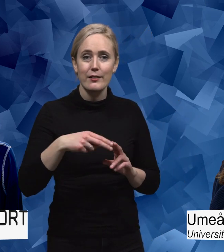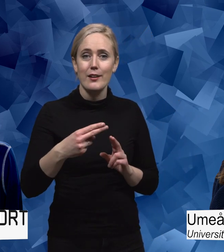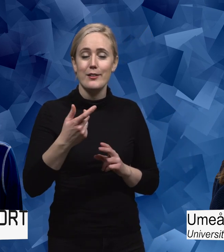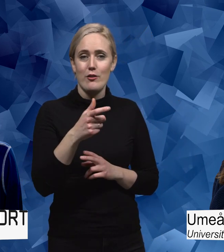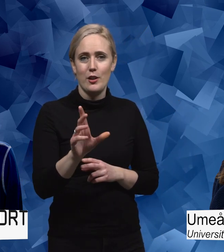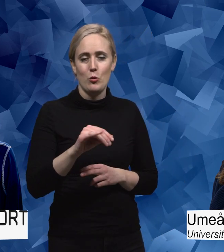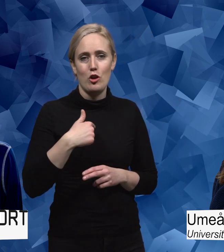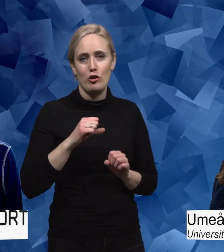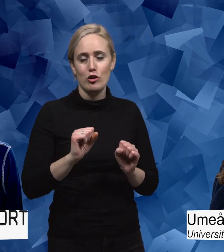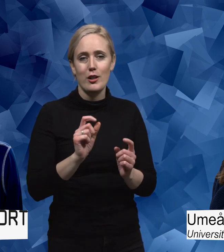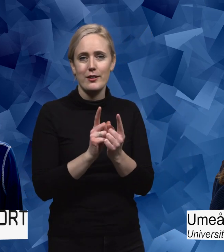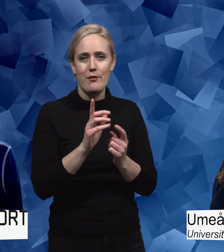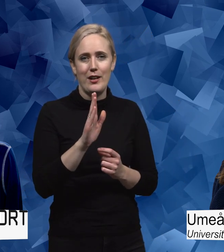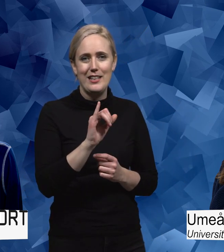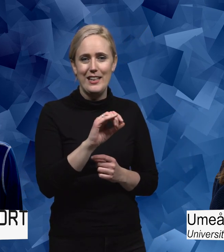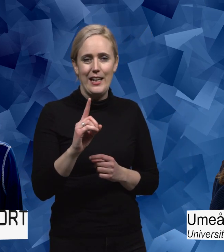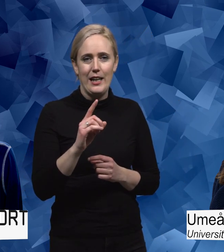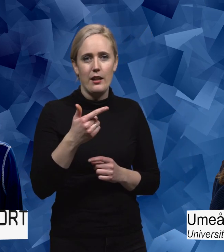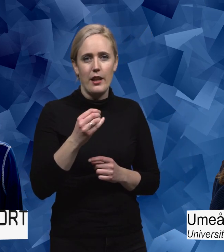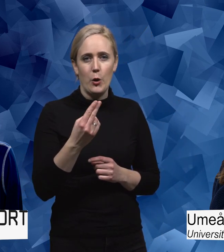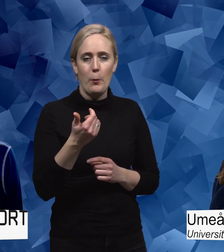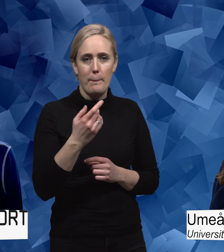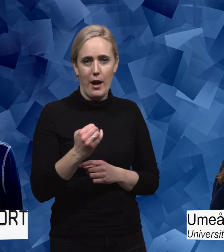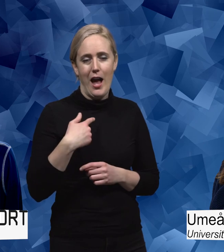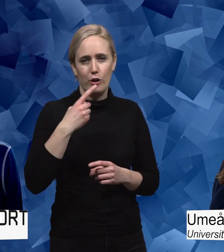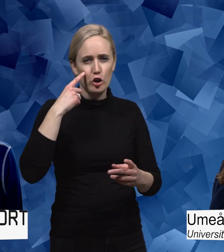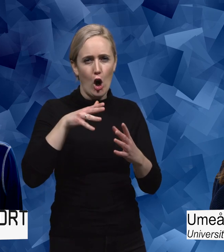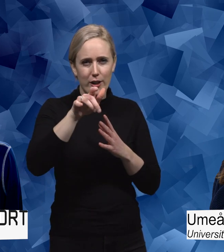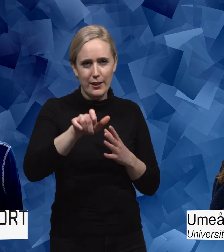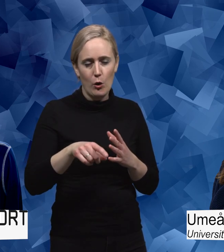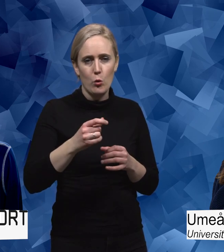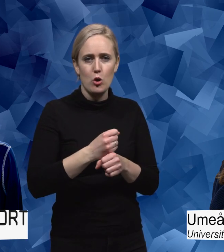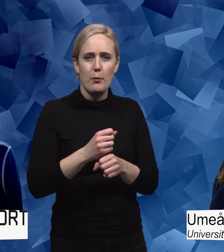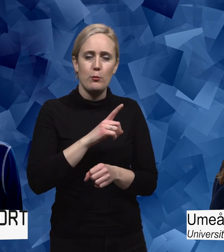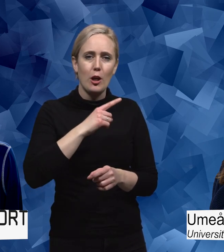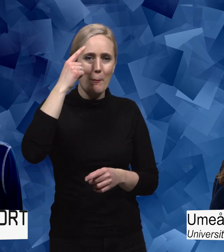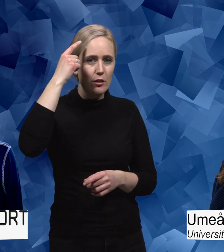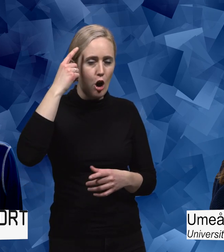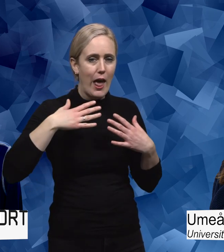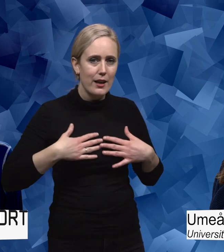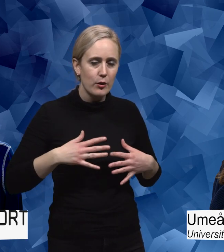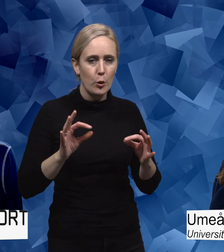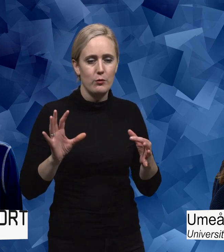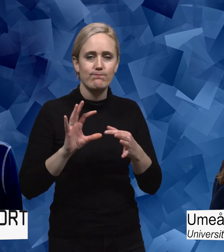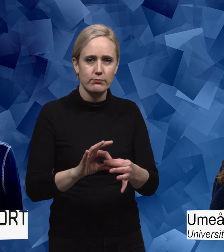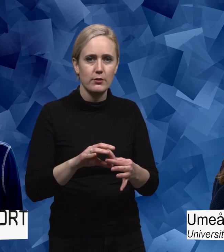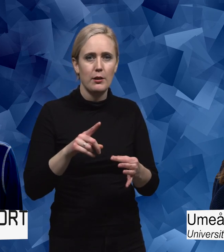nästa avsnitt kommer jag träffa Jill Taub som är psykiatrikare och jobbar mycket med mental hälsa och kopplingen mellan mental hälska och fysisk